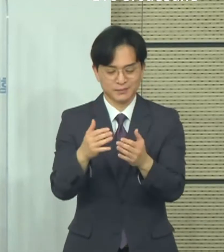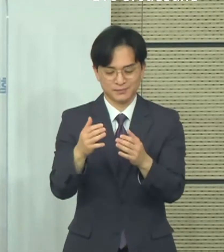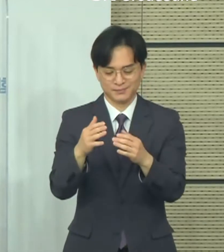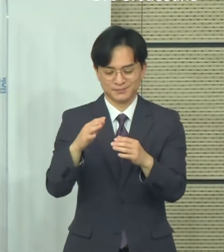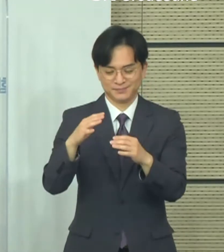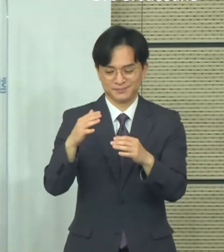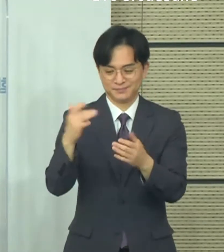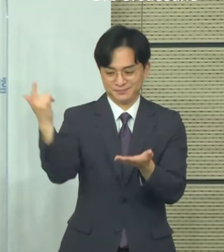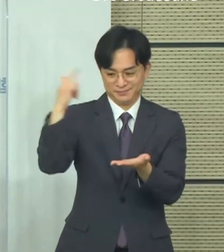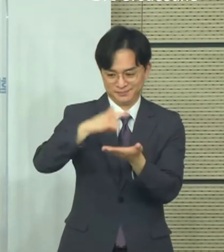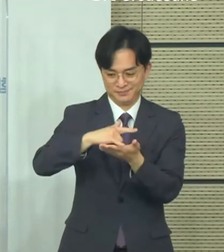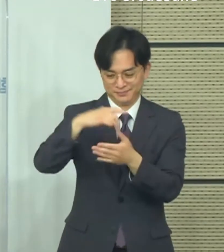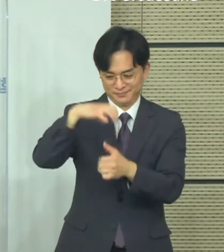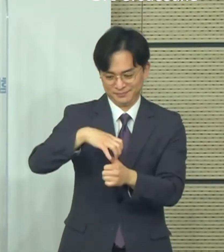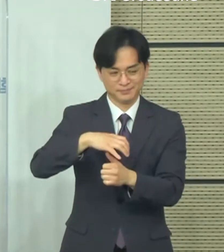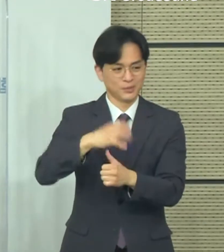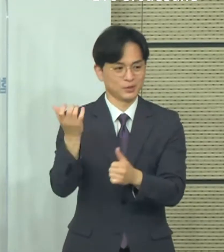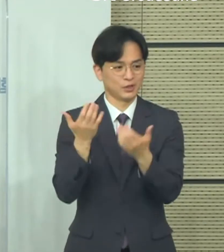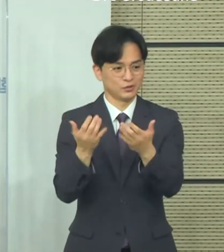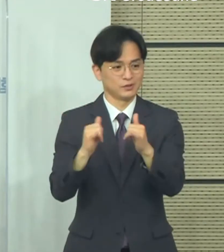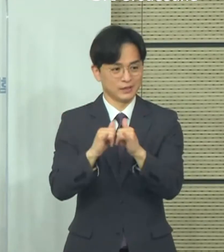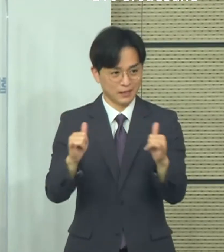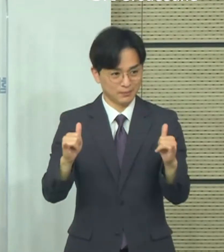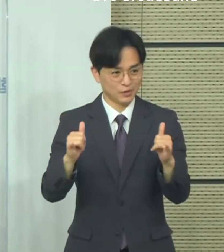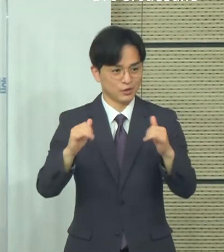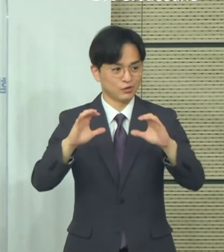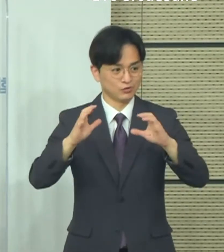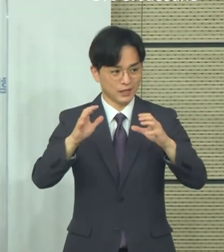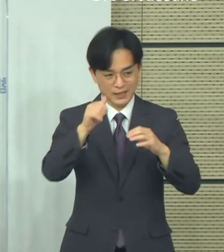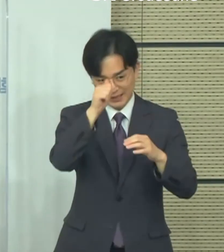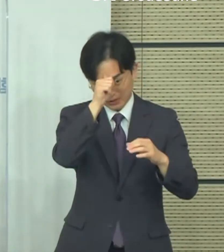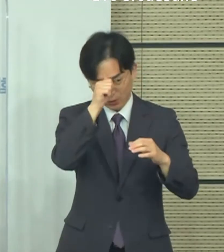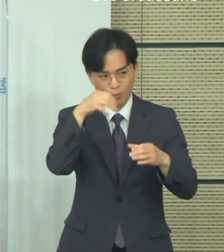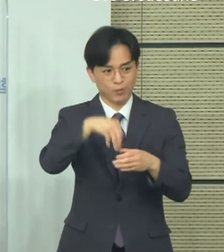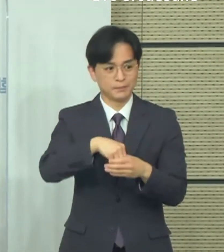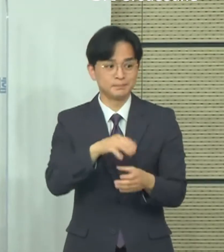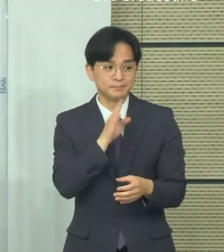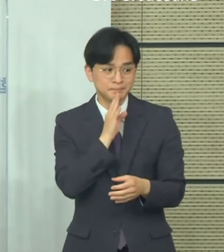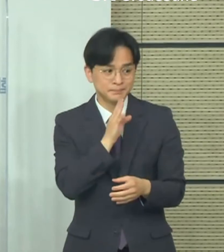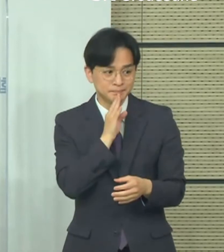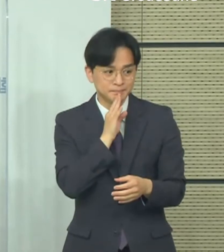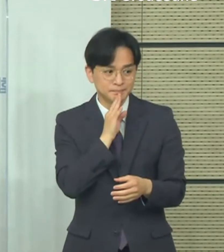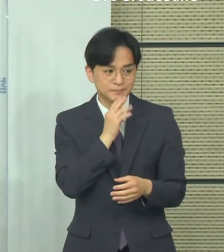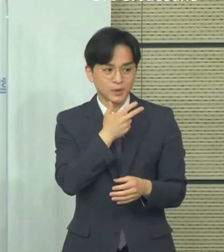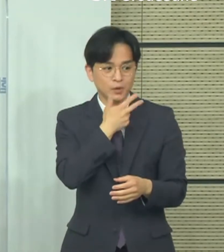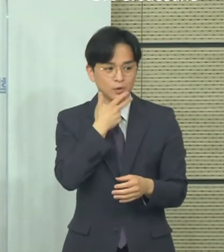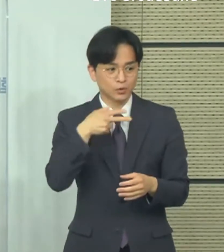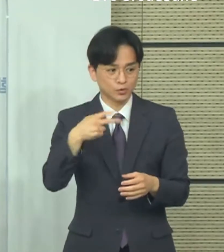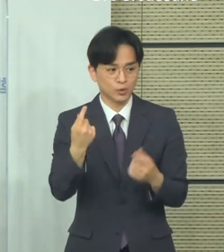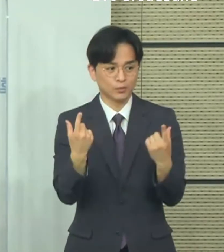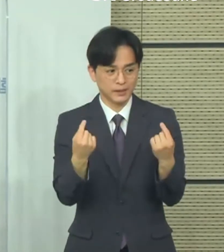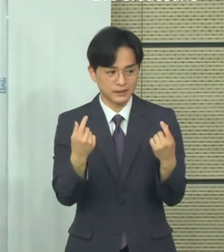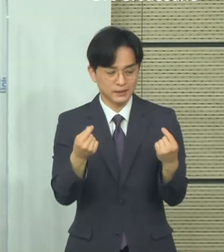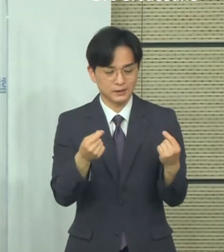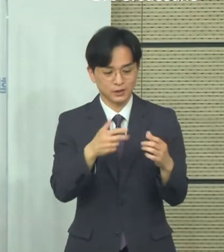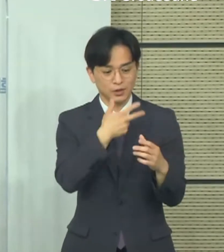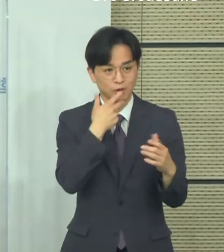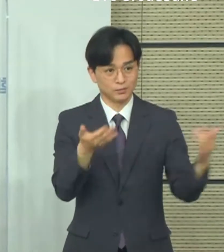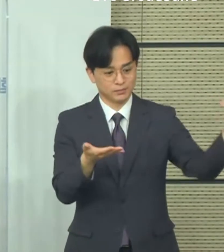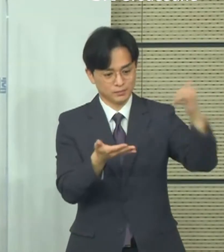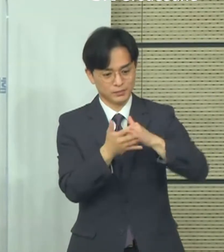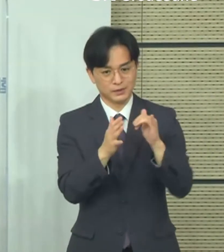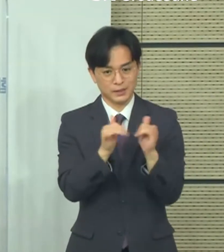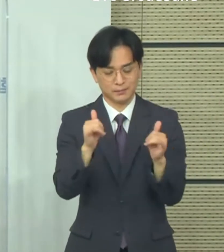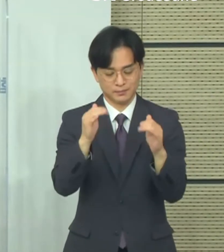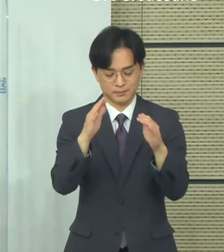영국 역시 인도 변이가 확산되고 있는데 영국도 면제 대상국에서 제외될 가능성이 있는지 궁금합니다.